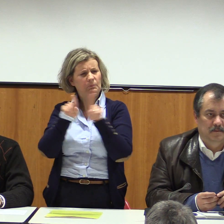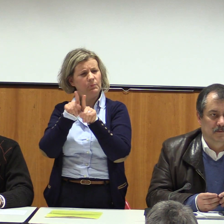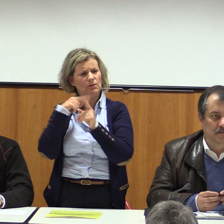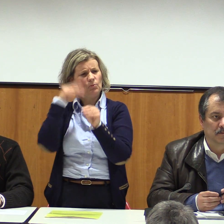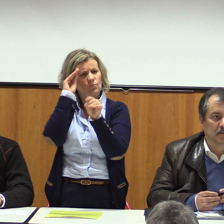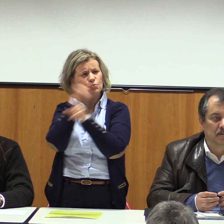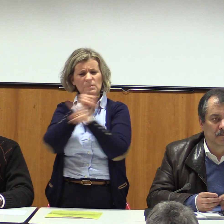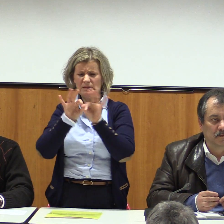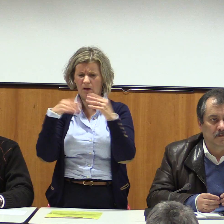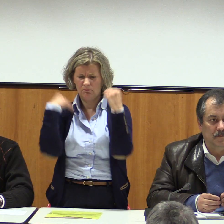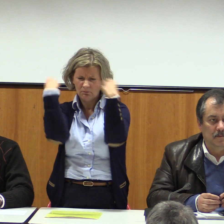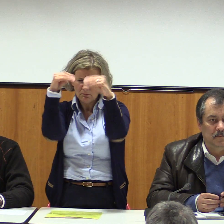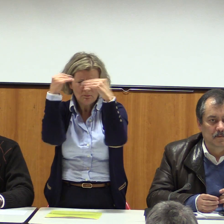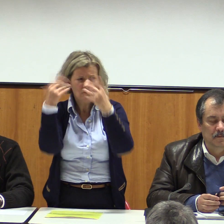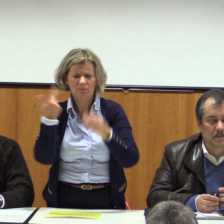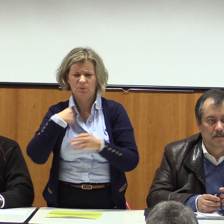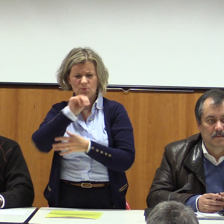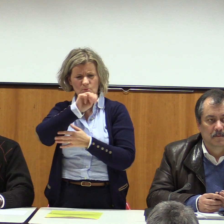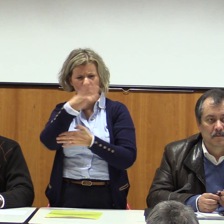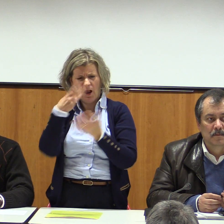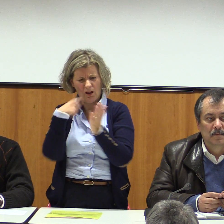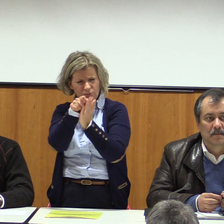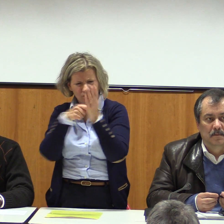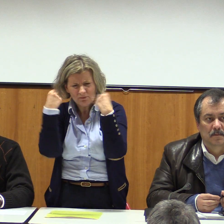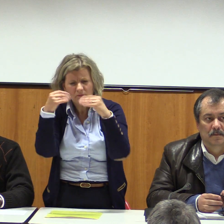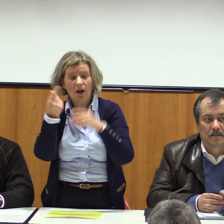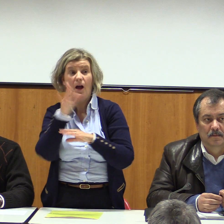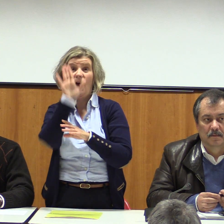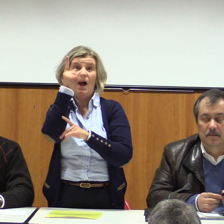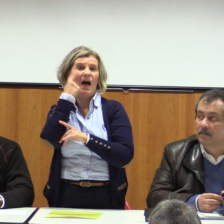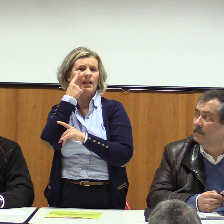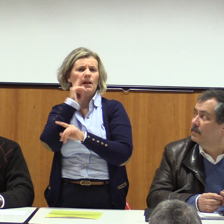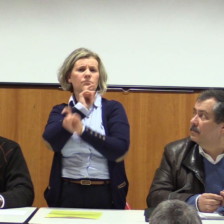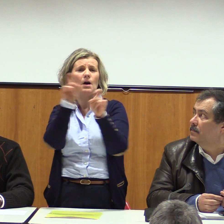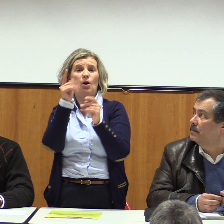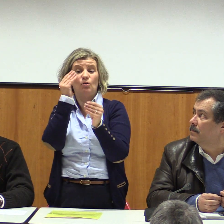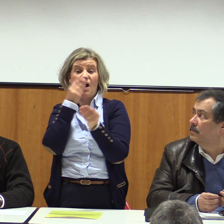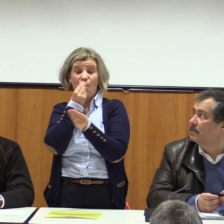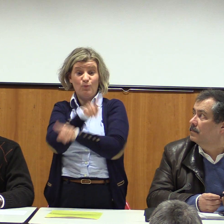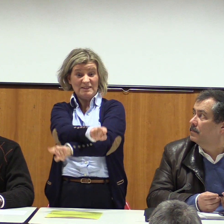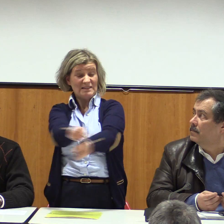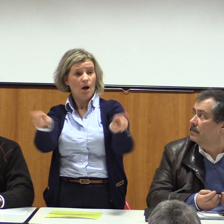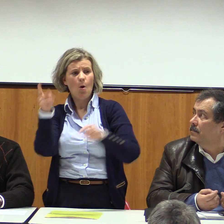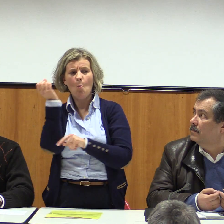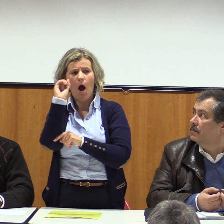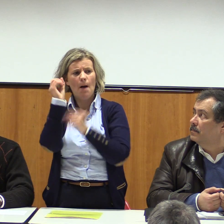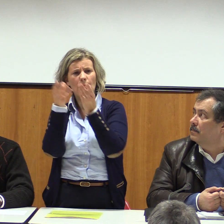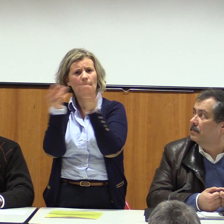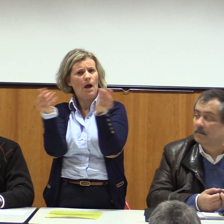aquilo que nós pedimos é que exista um grupo de recrutamento para a nossa área da Língua Gestual Portuguesa, para esta docência. Nós damos aulas, fazemos avaliações, fazemos